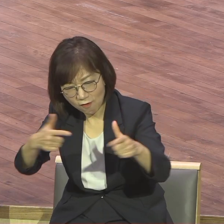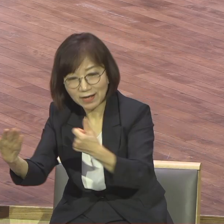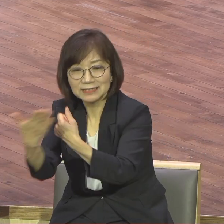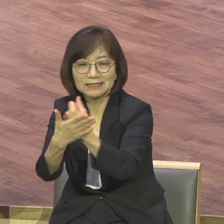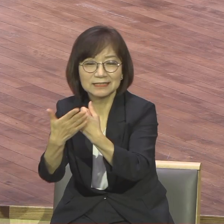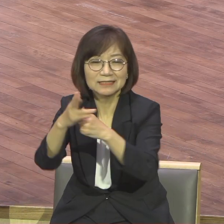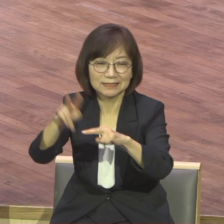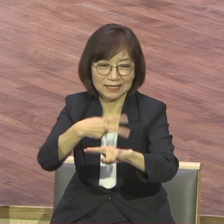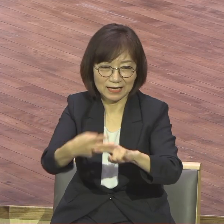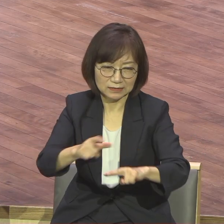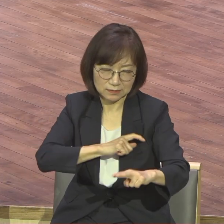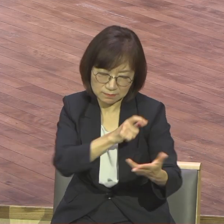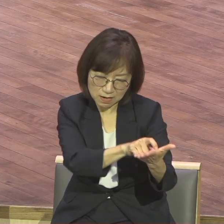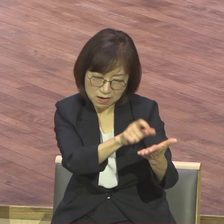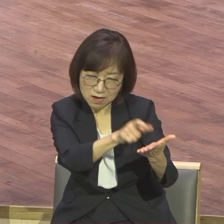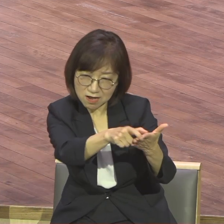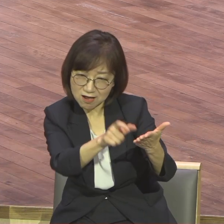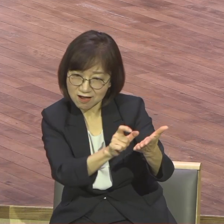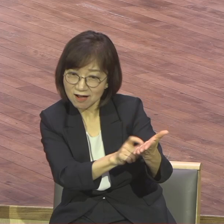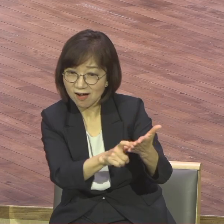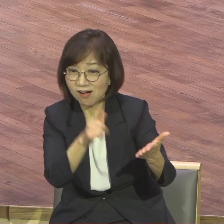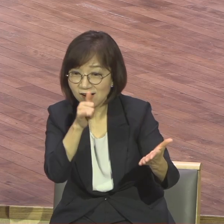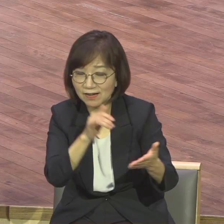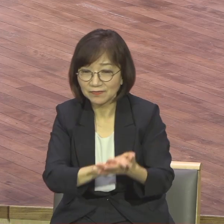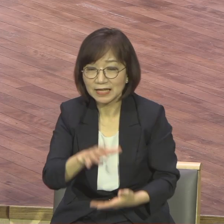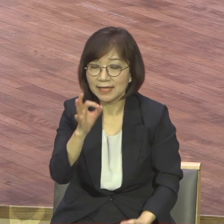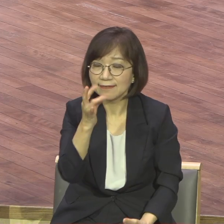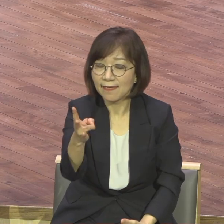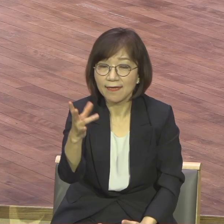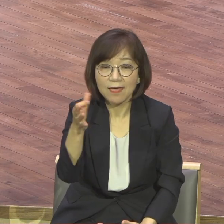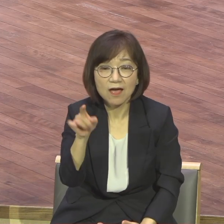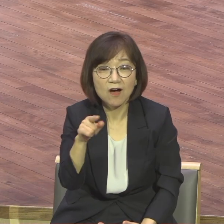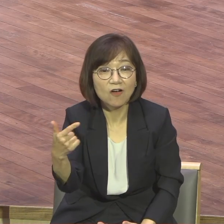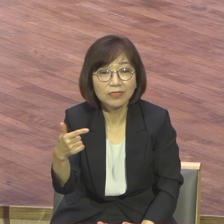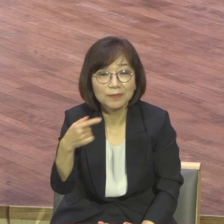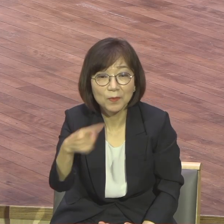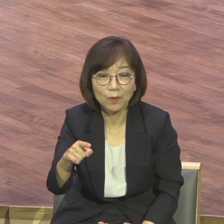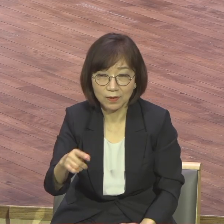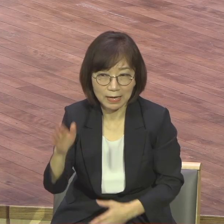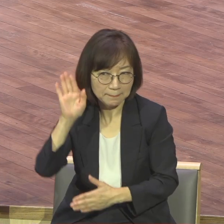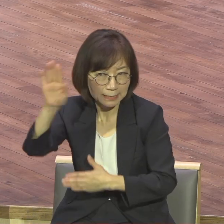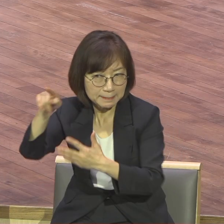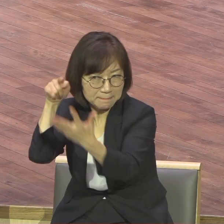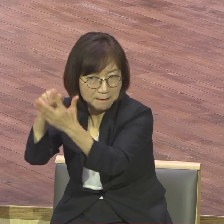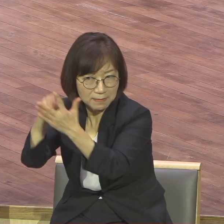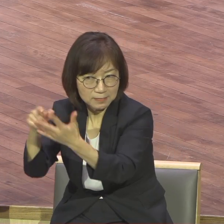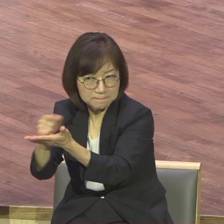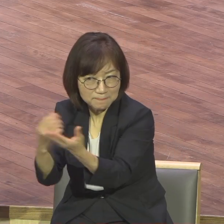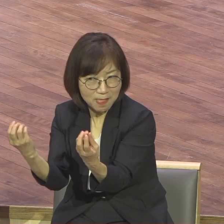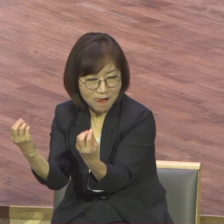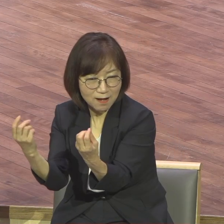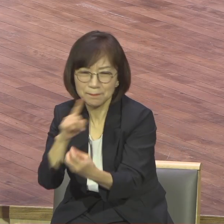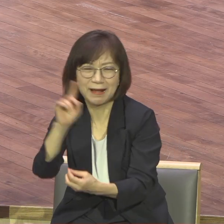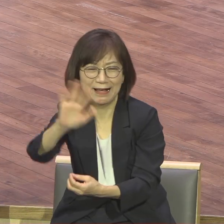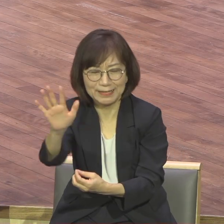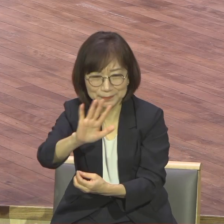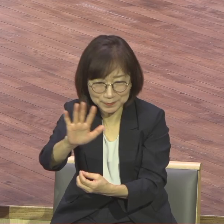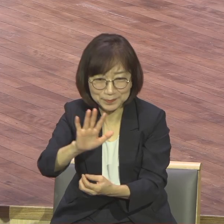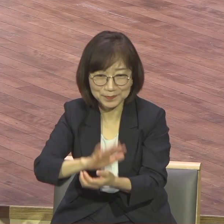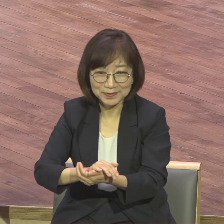있습니다 예언한다 이 말은 미래를 말한 것이 아니에요 점치는 게 아니라고요 말씀의 은사를